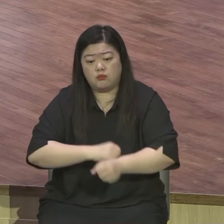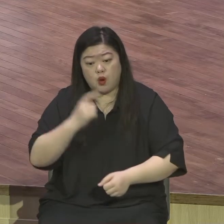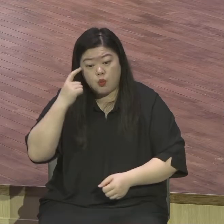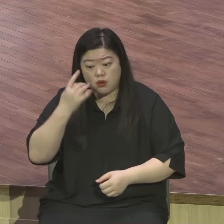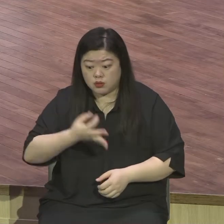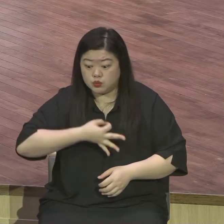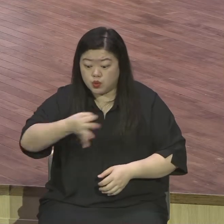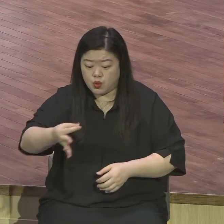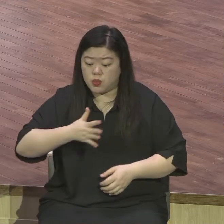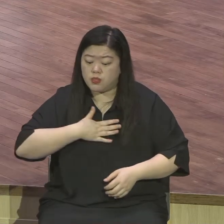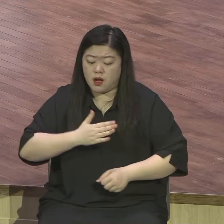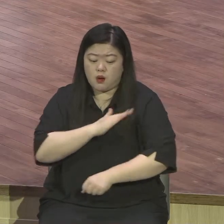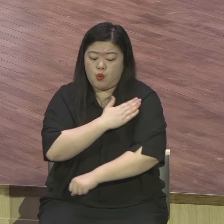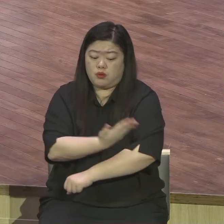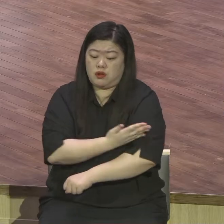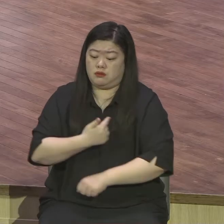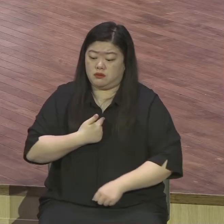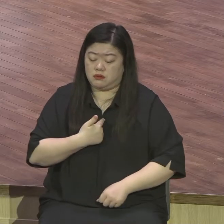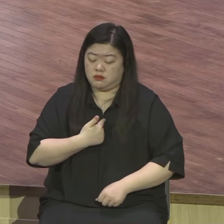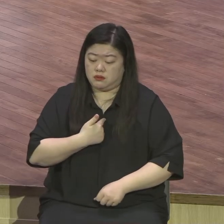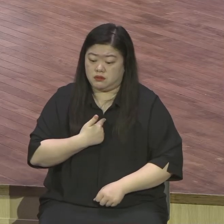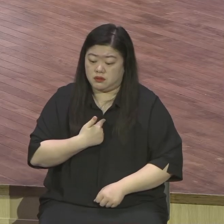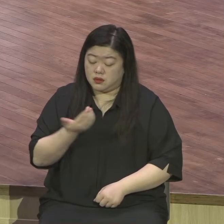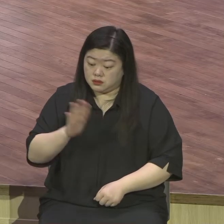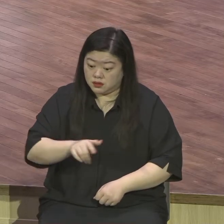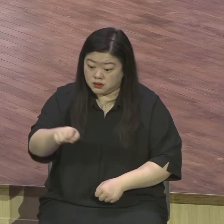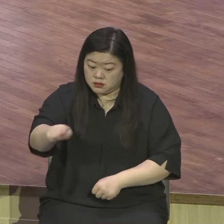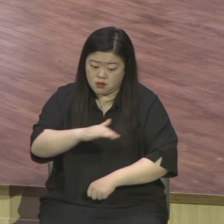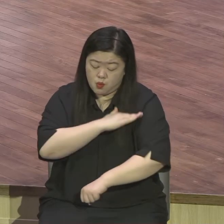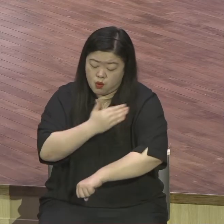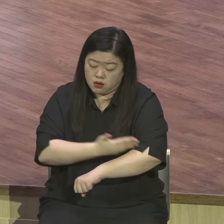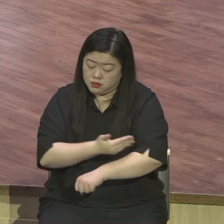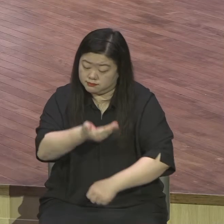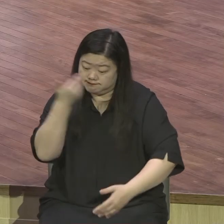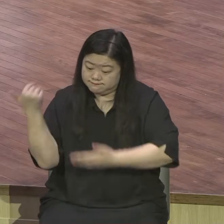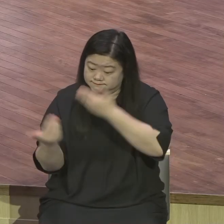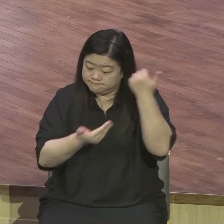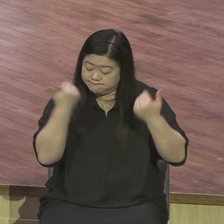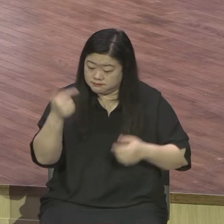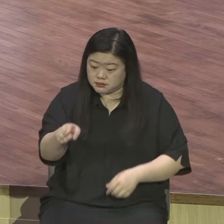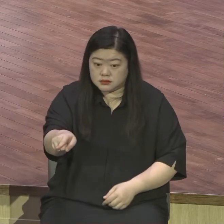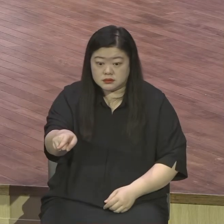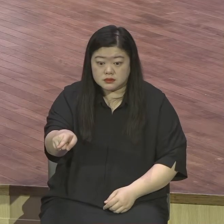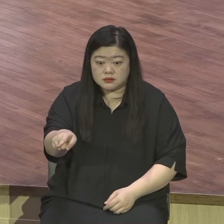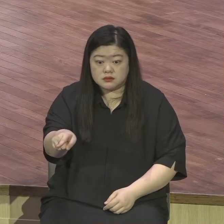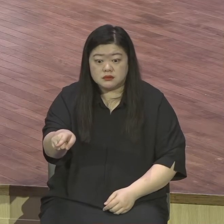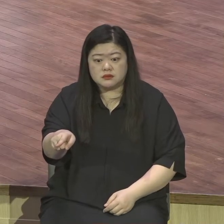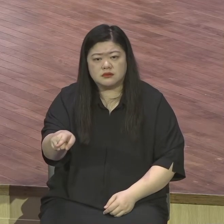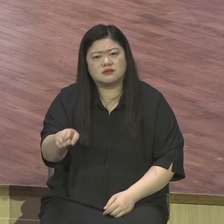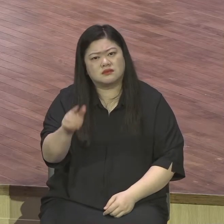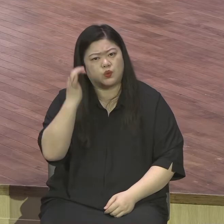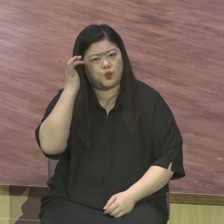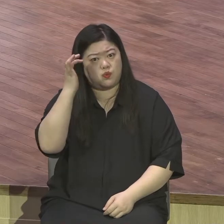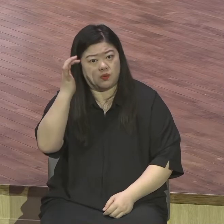그것에 대해서 너희가 판단할 것이 아니라는 것입니다 영적으로 볼 때 구원에 있어서도요